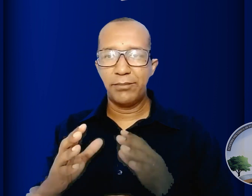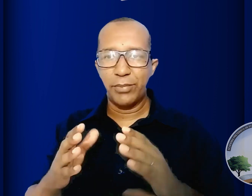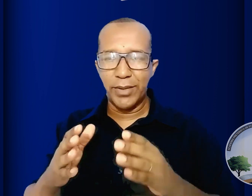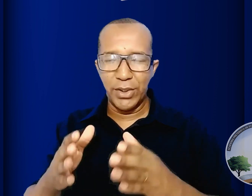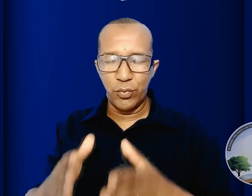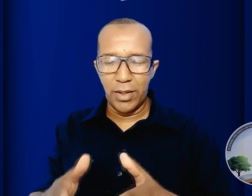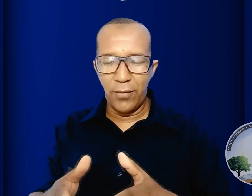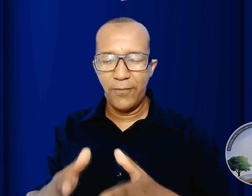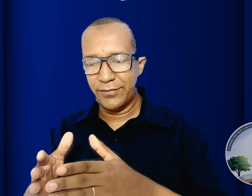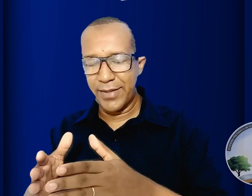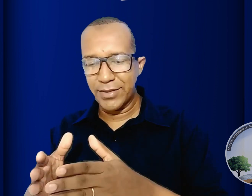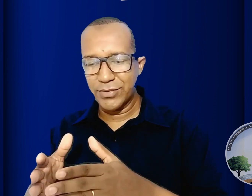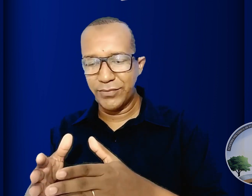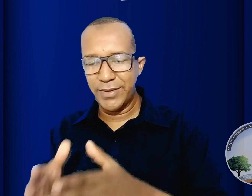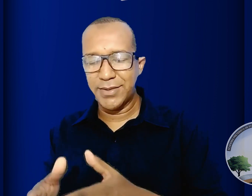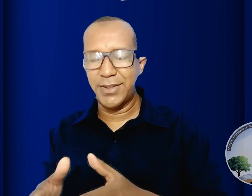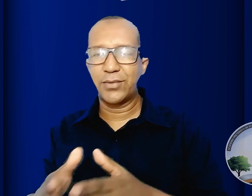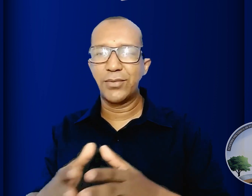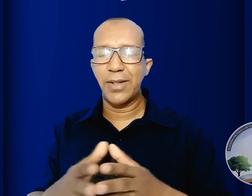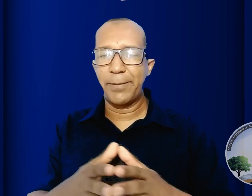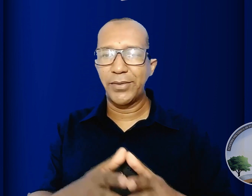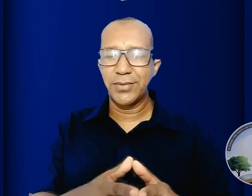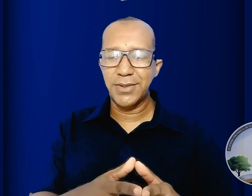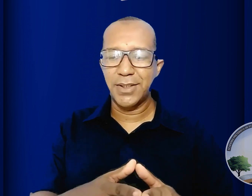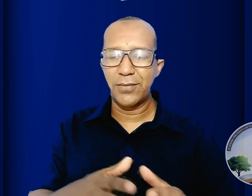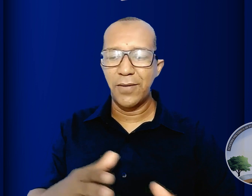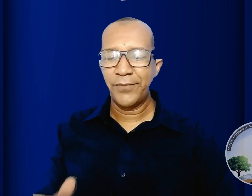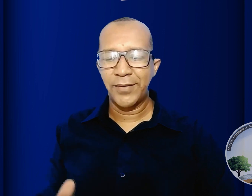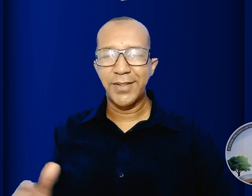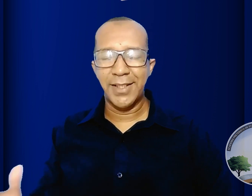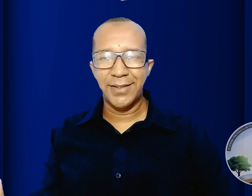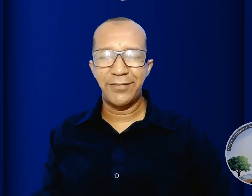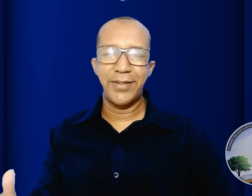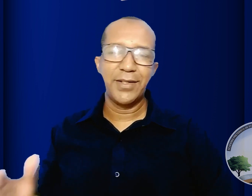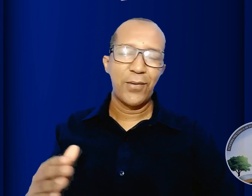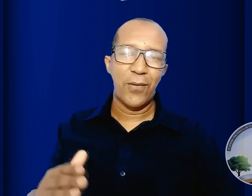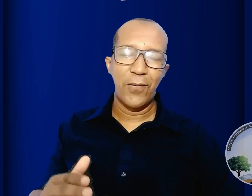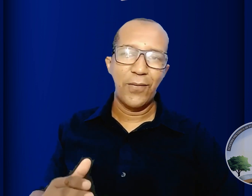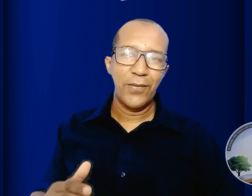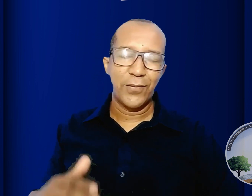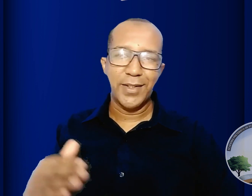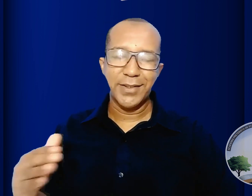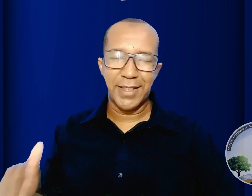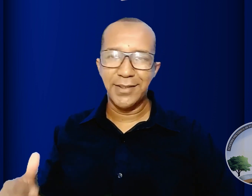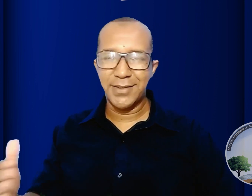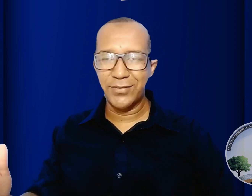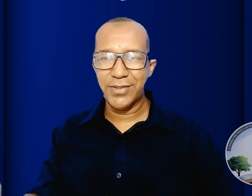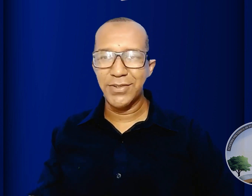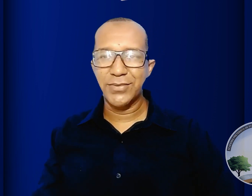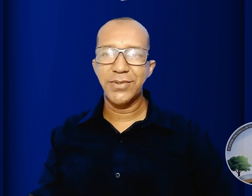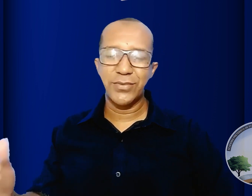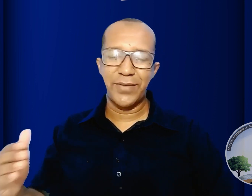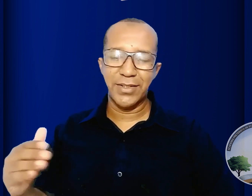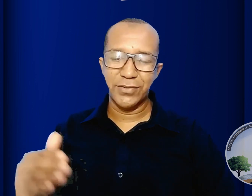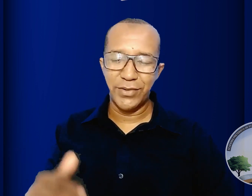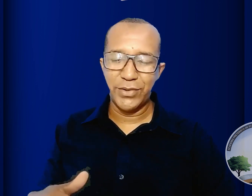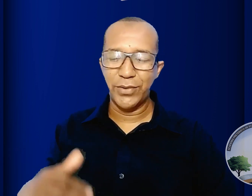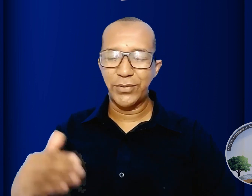porque João verso 25 do capítulo 5 não tem nada a ver com o que está dizendo Jesus no verso 28